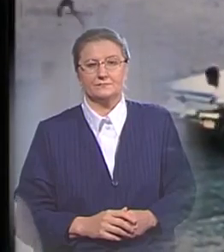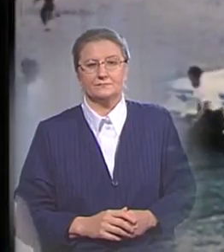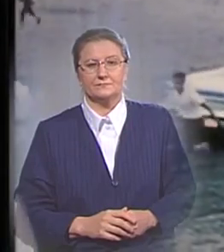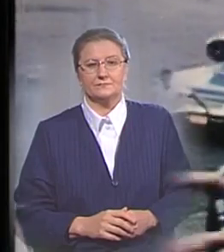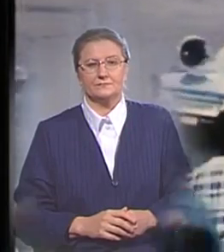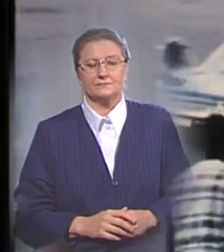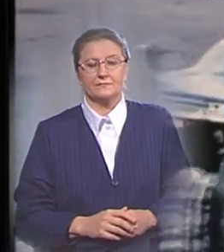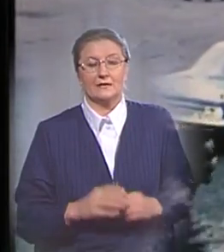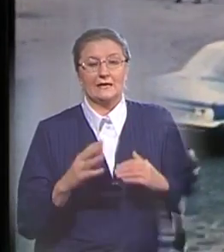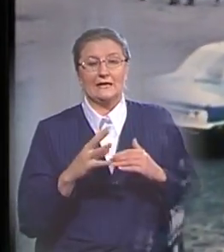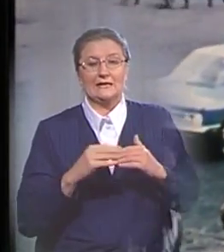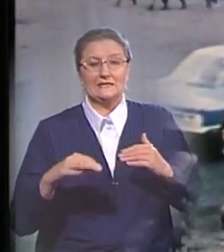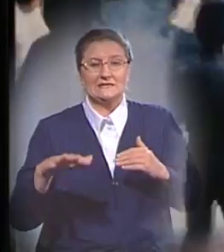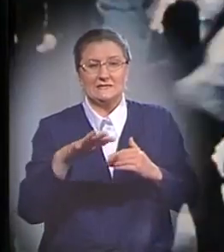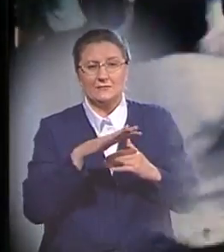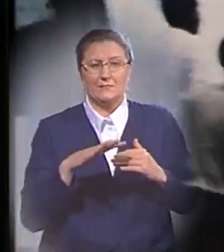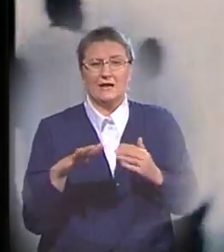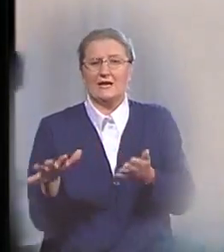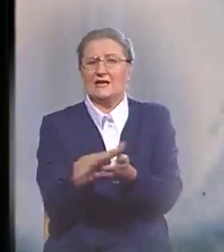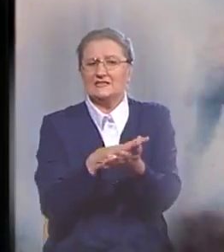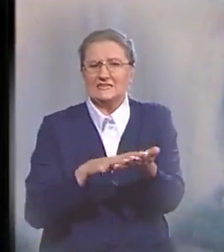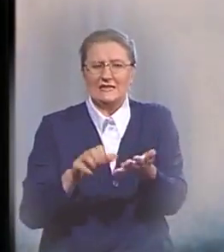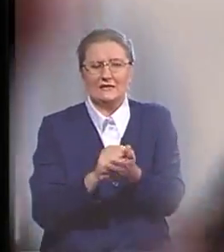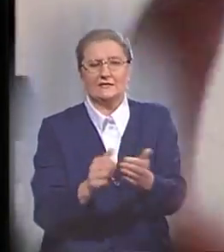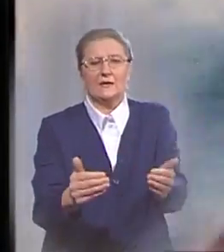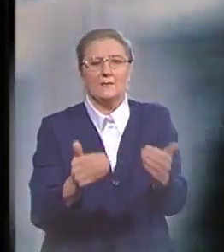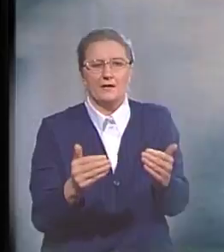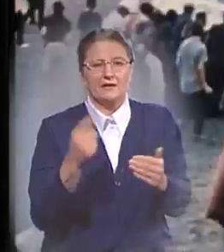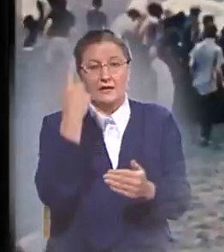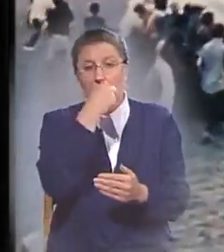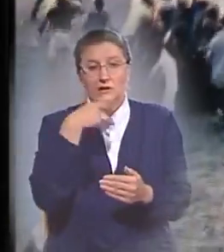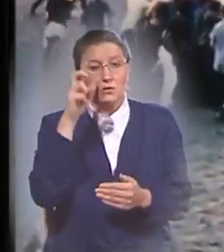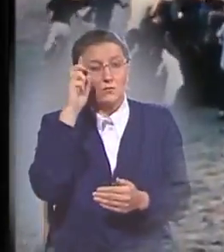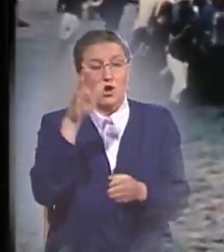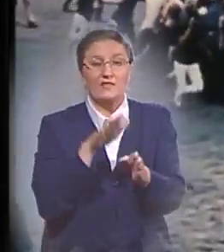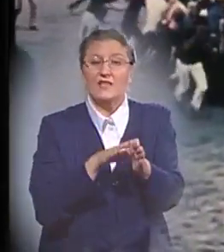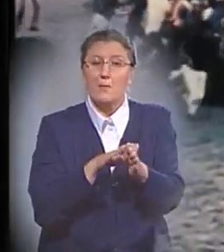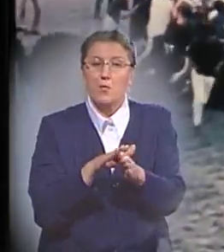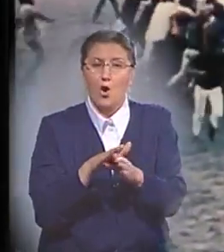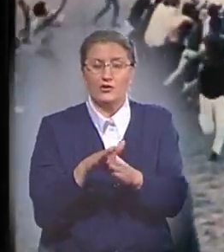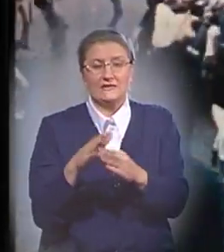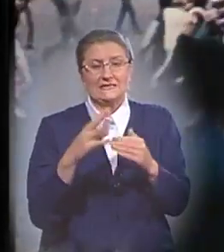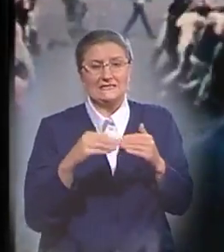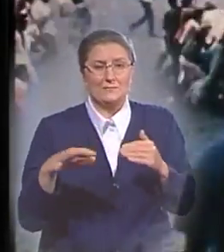Земля растлилась пред лицом Божьим и наполнилась земля злодеяниями.